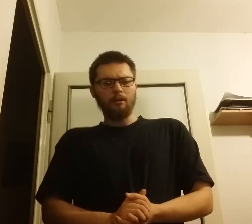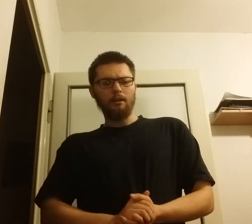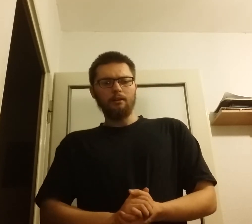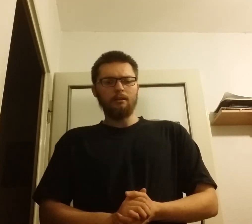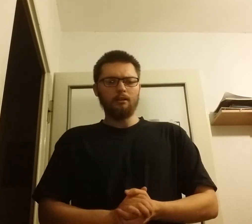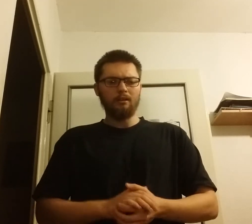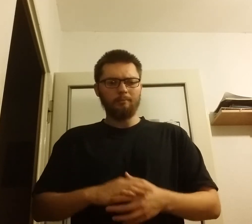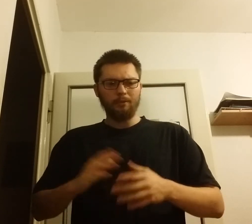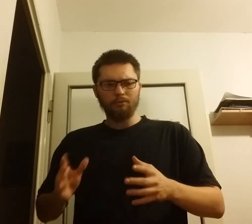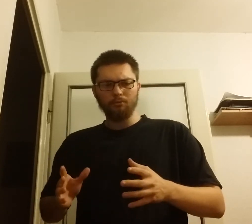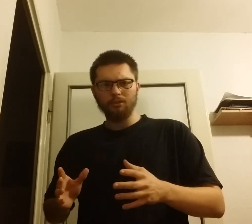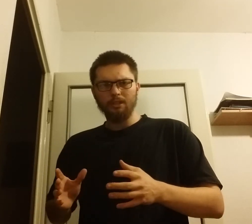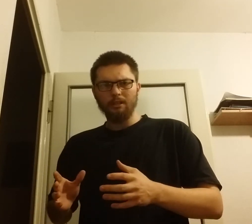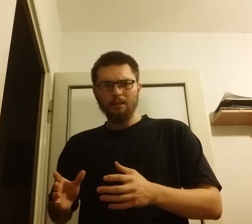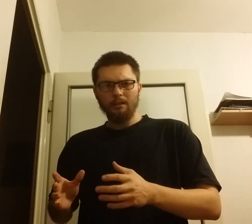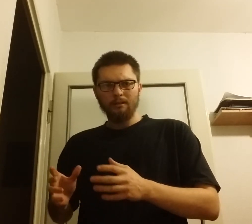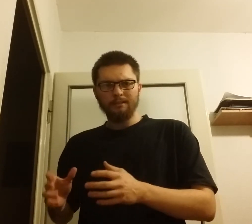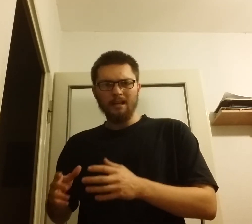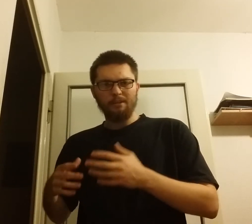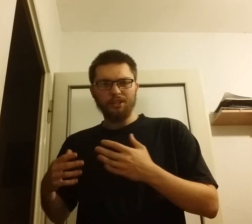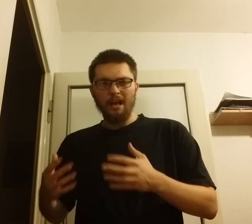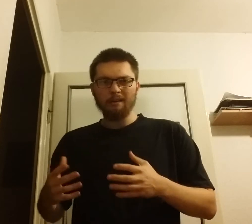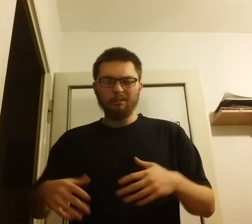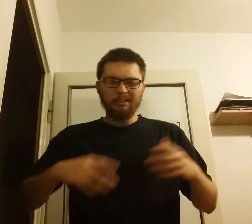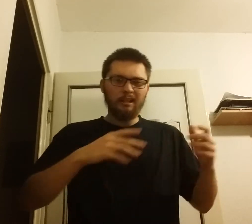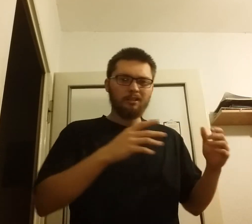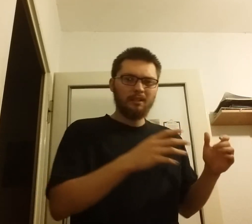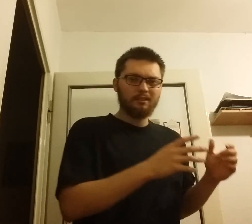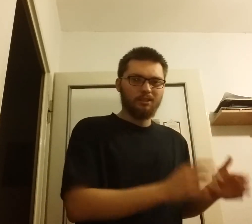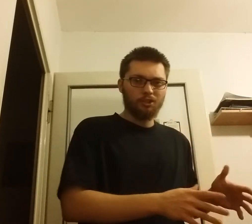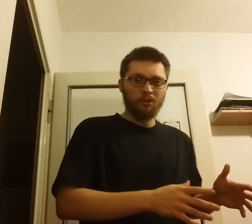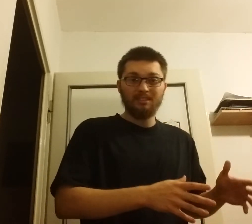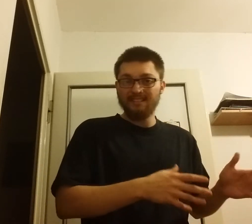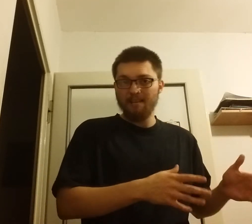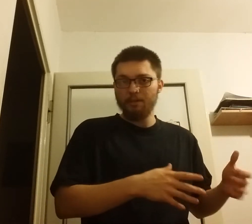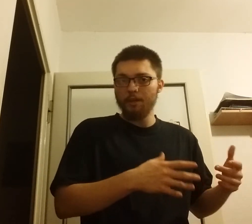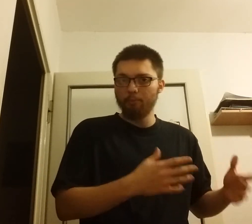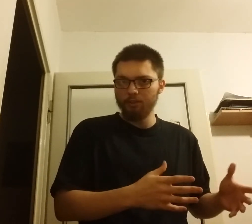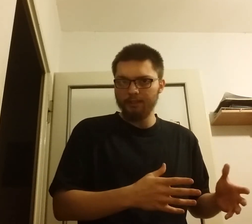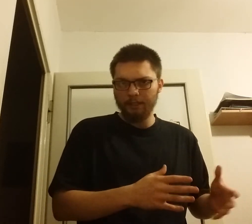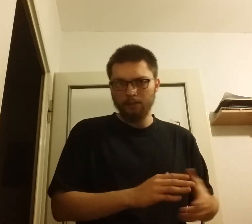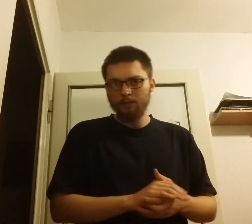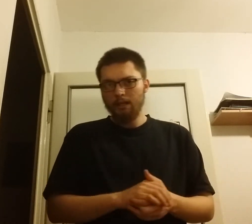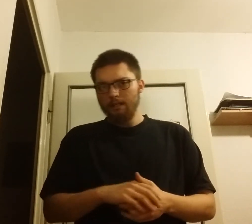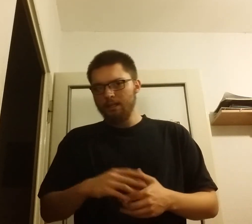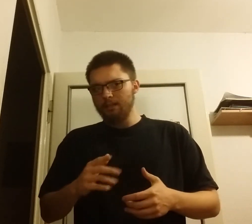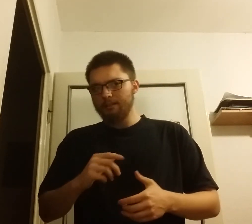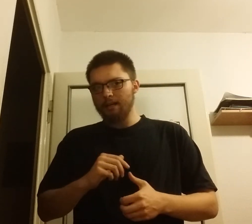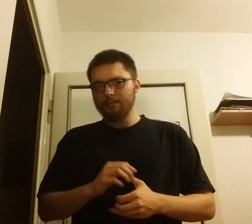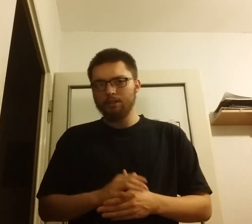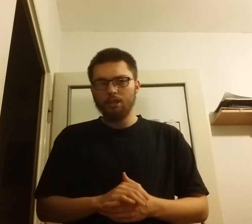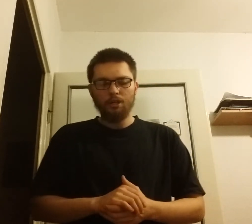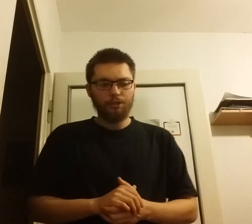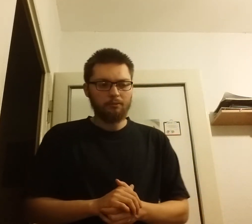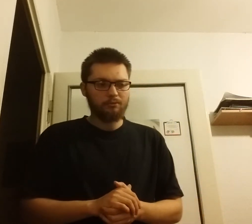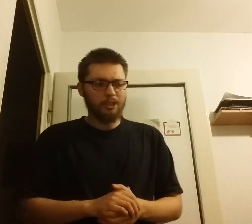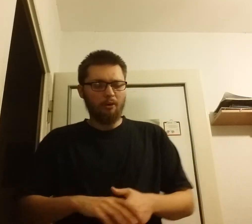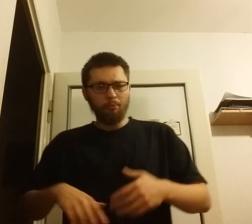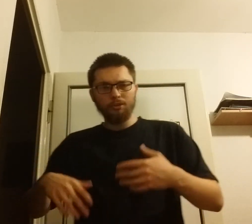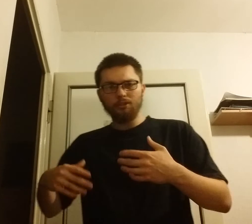Piłsudski zajmie się armią natomiast rząd zajmie się polityką i tak też się działo później